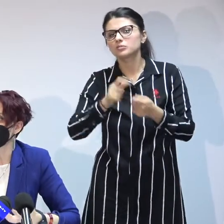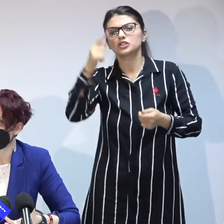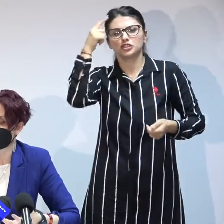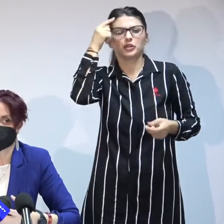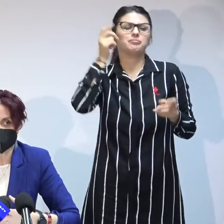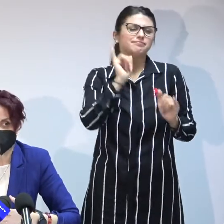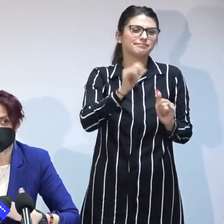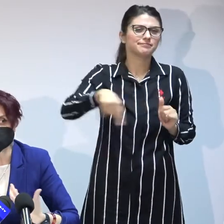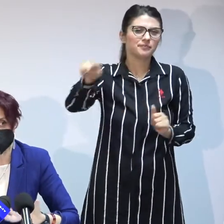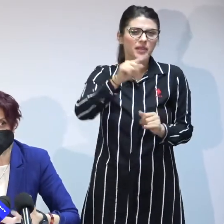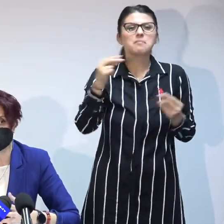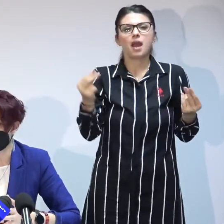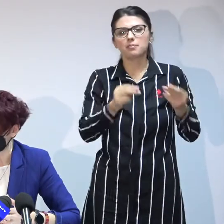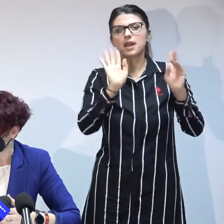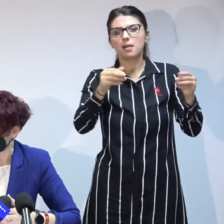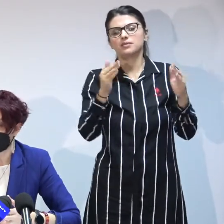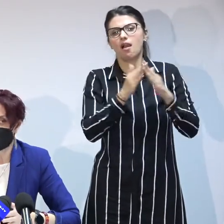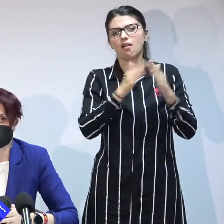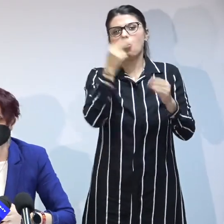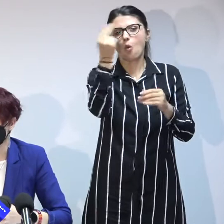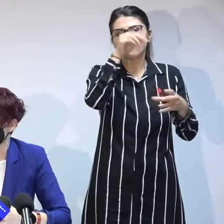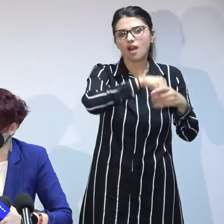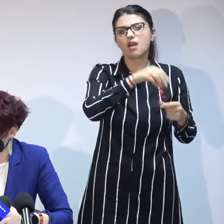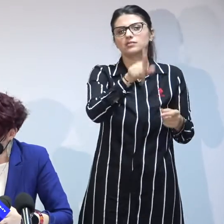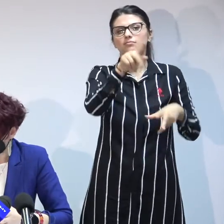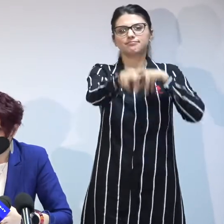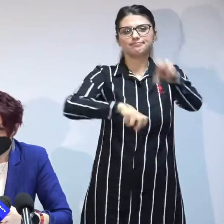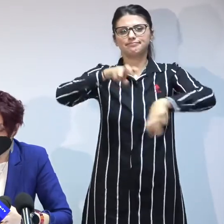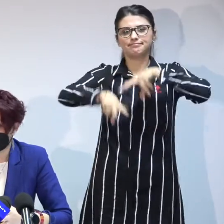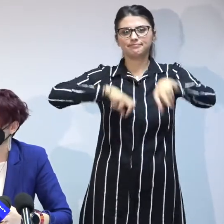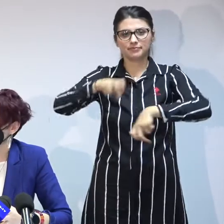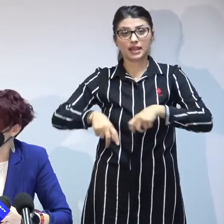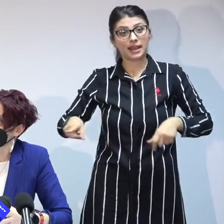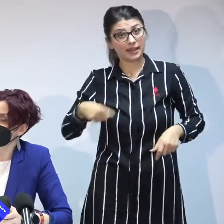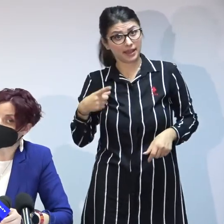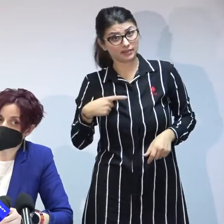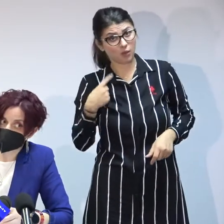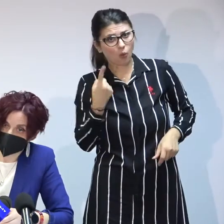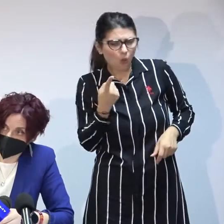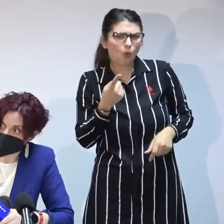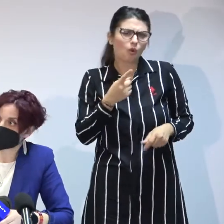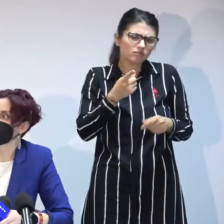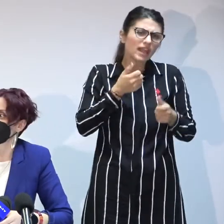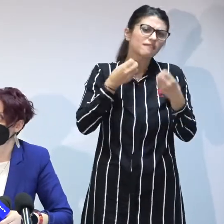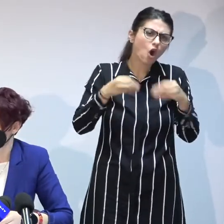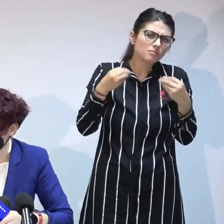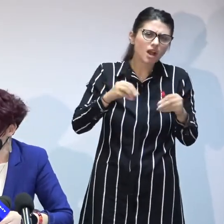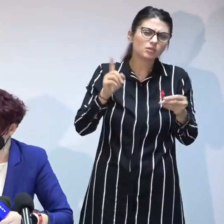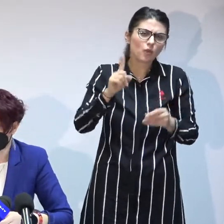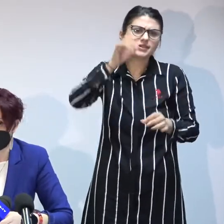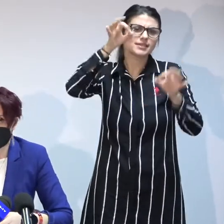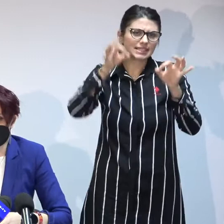atunci e mai facil și există beneficii mai multe este o speculație pe care o fac dar e un lucru pe care îl urmăresc și îl voi